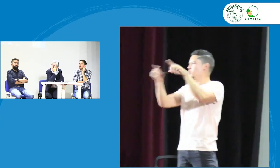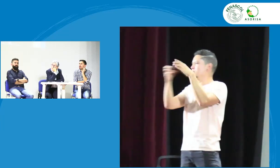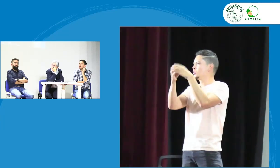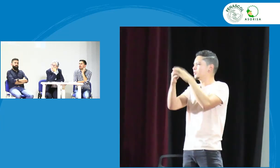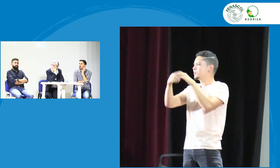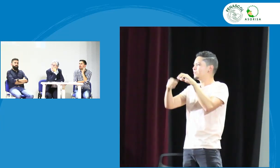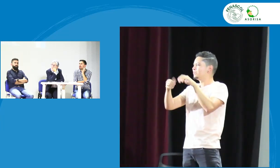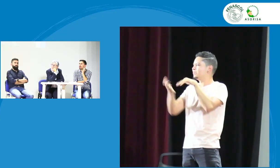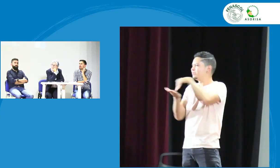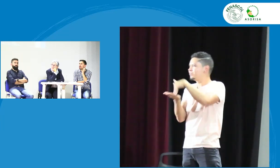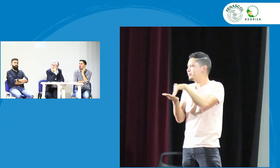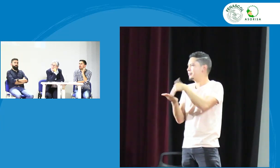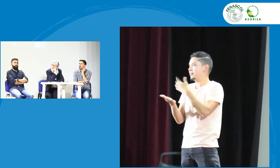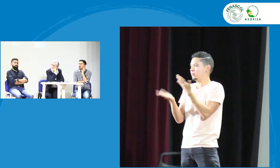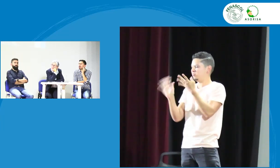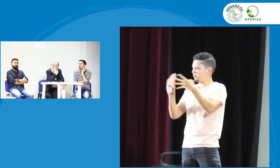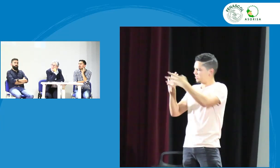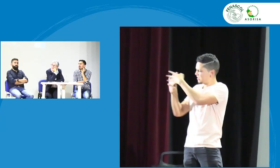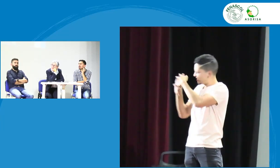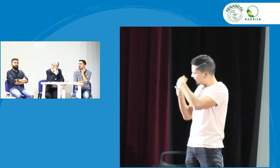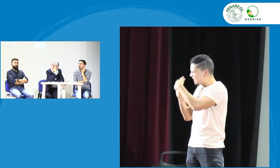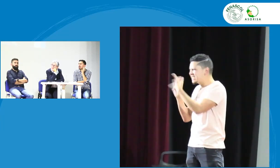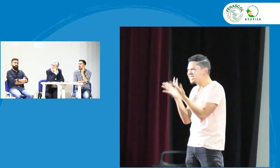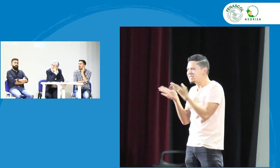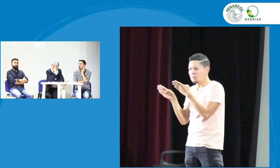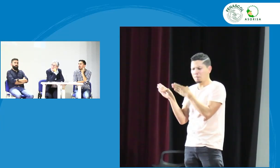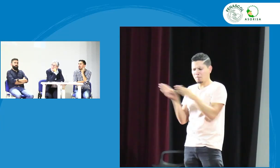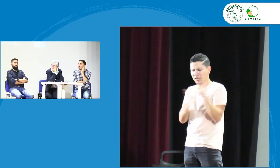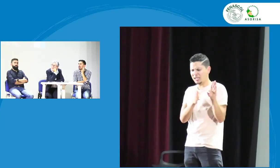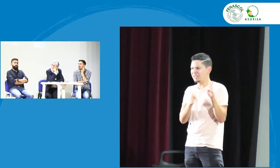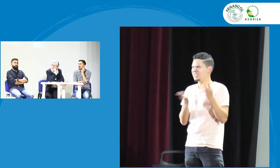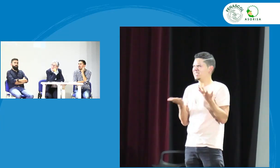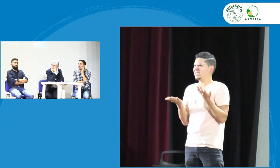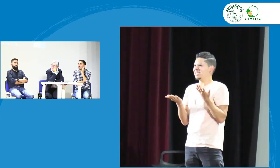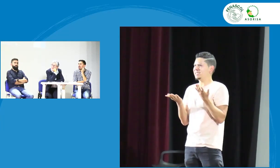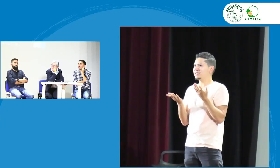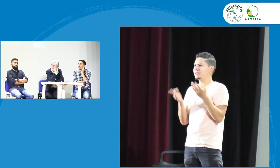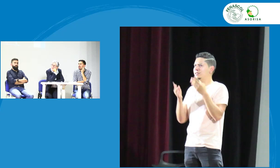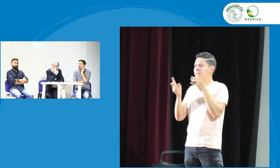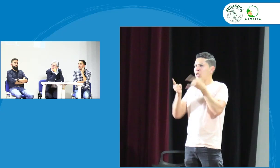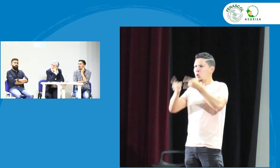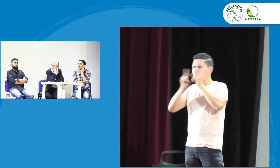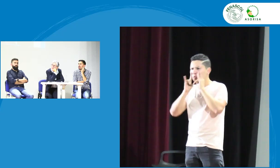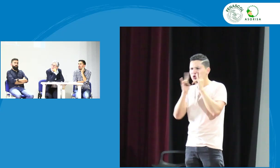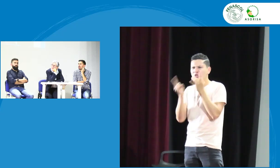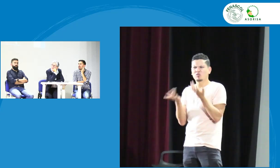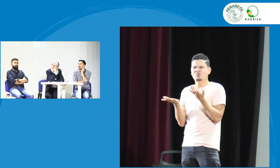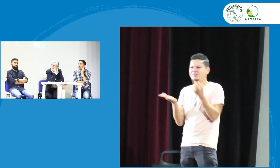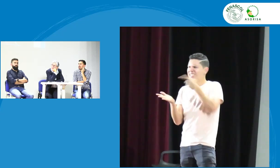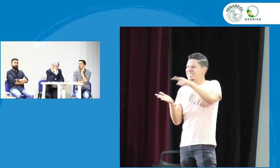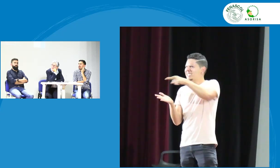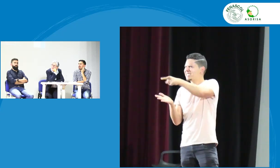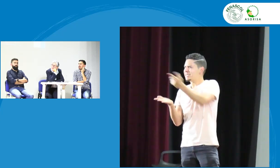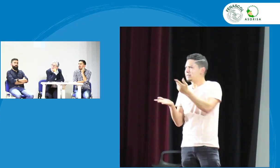muy muy importante porque aprendí mucho allí nos enseñaron sobre el corpus planeación lingüística